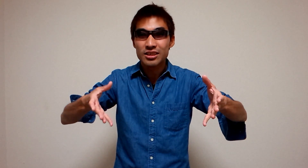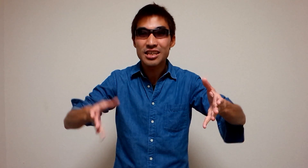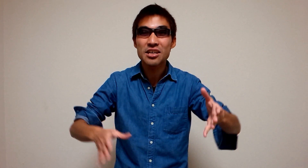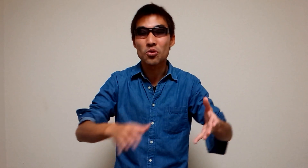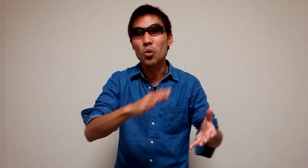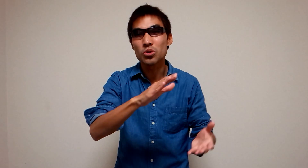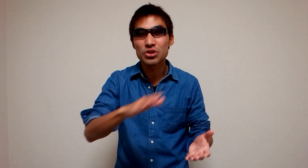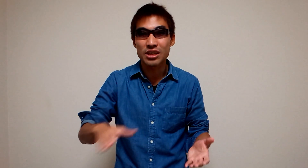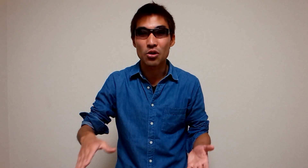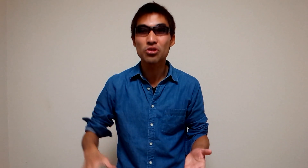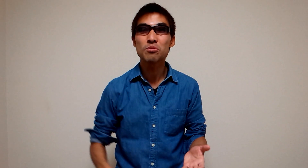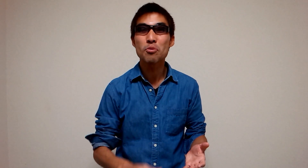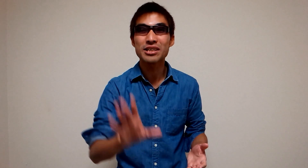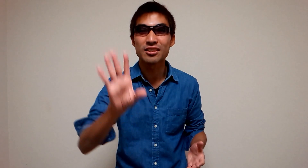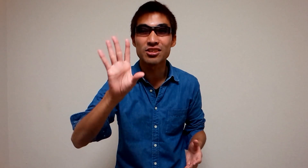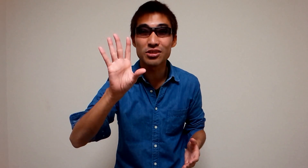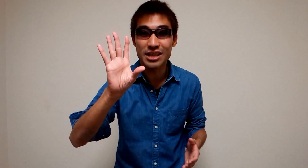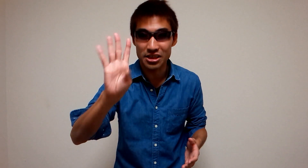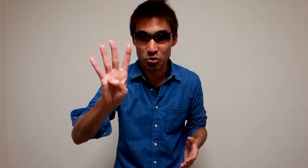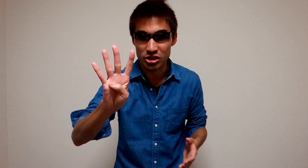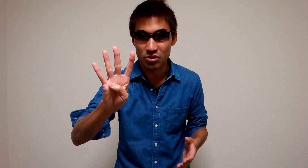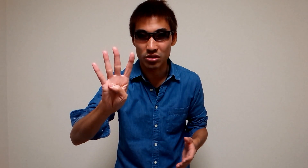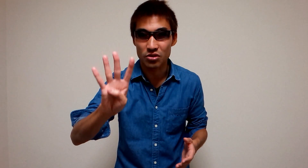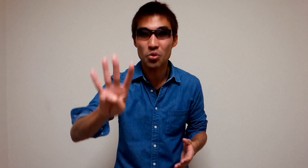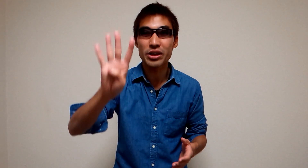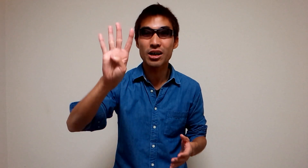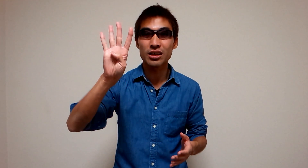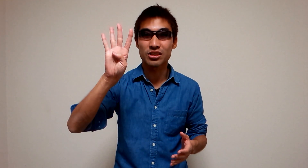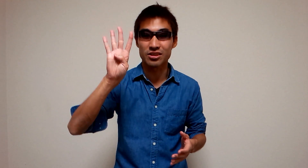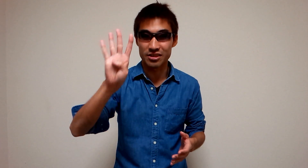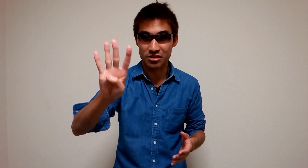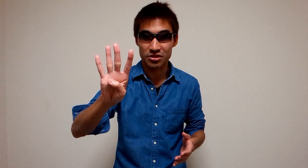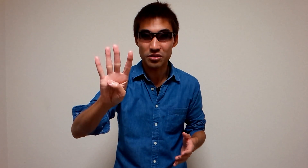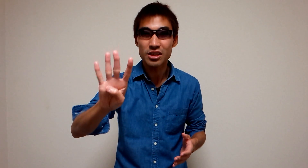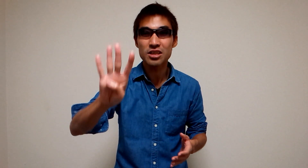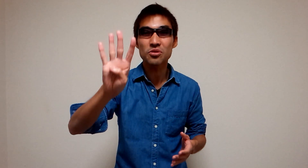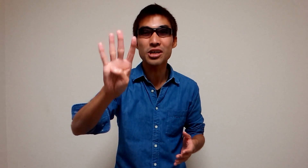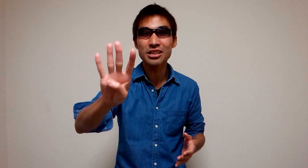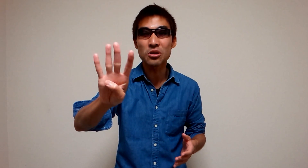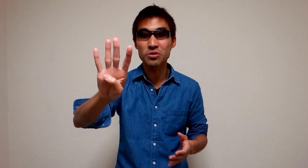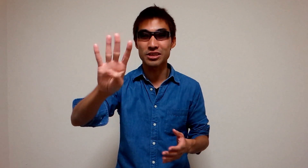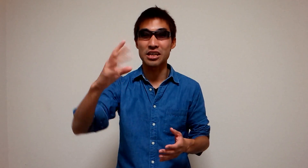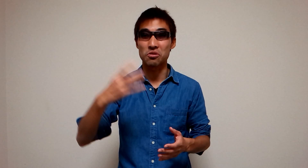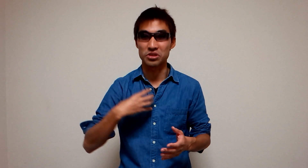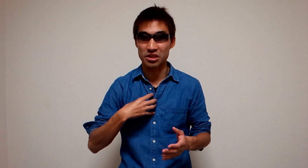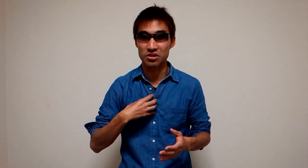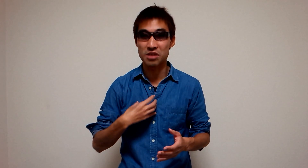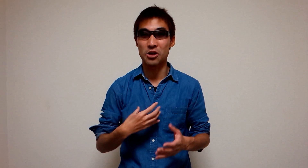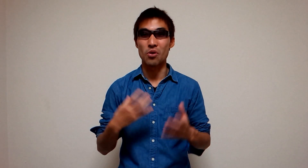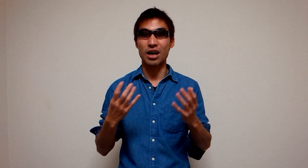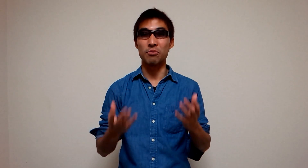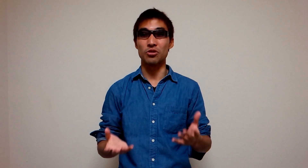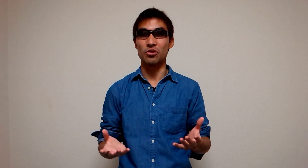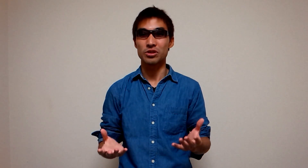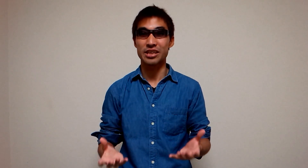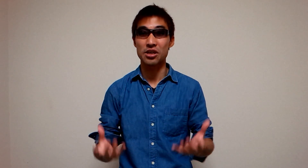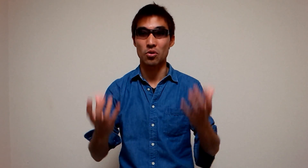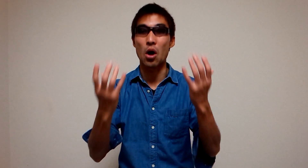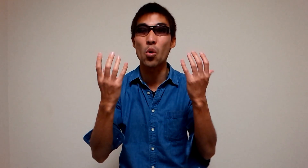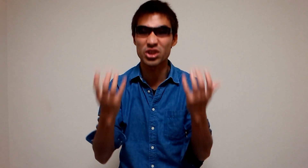勢力を落として子供をまず作れないようにしようっていうこれが進んでるんですよねでそれが日本で成功してる今の若者の勢力が落